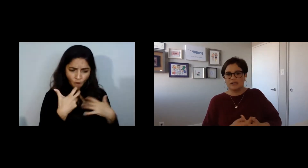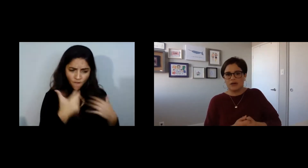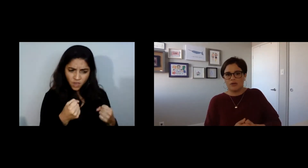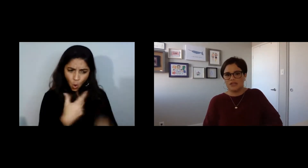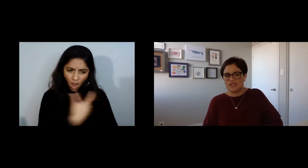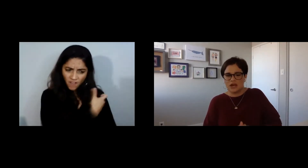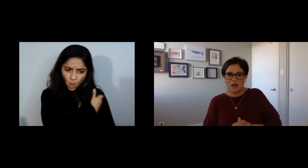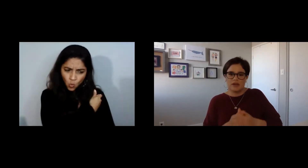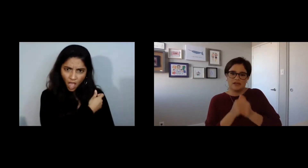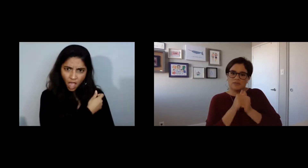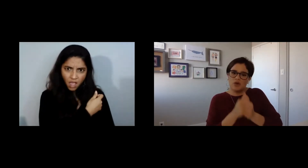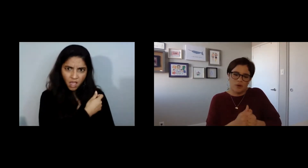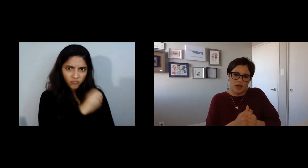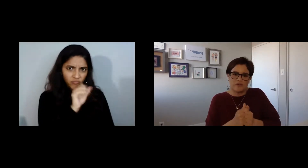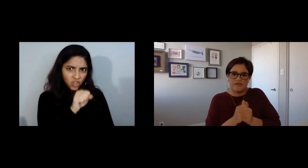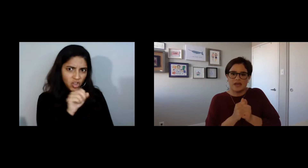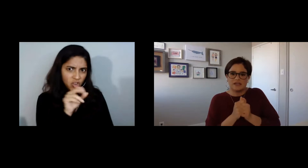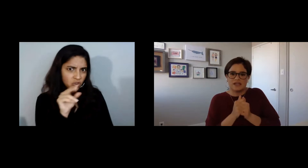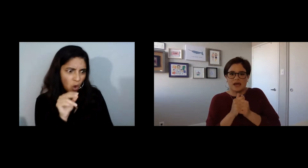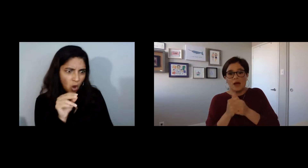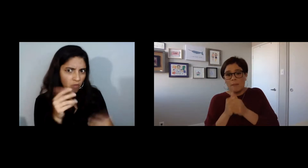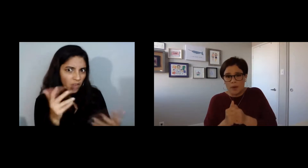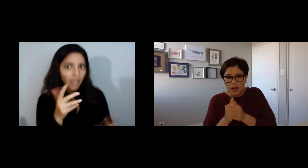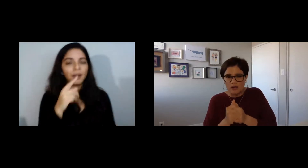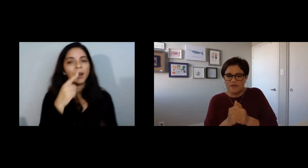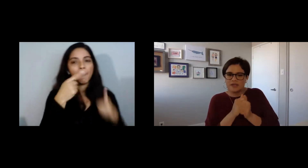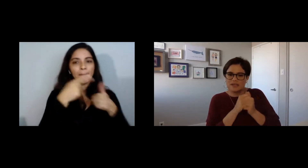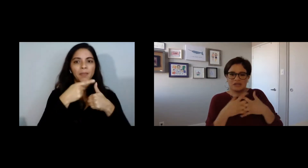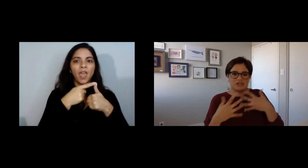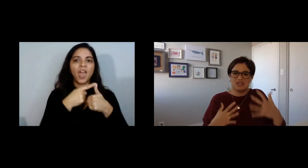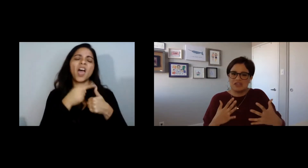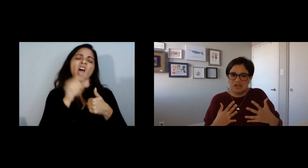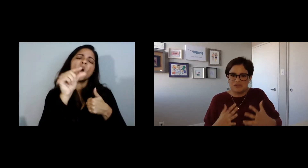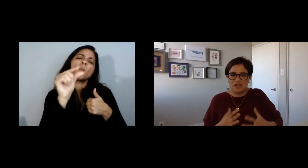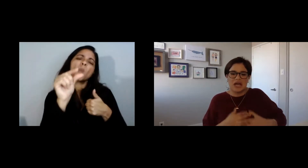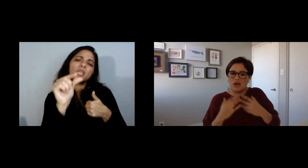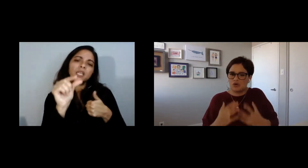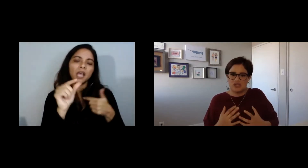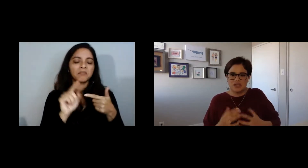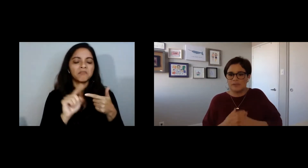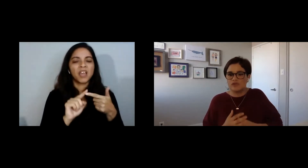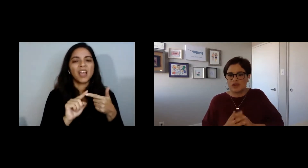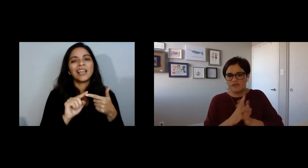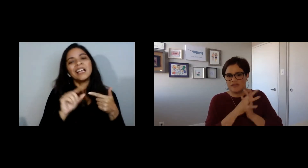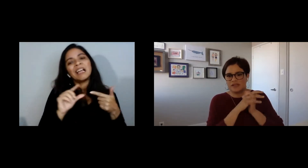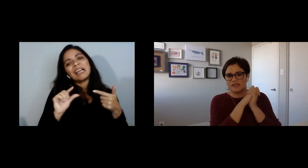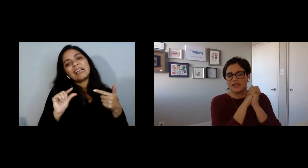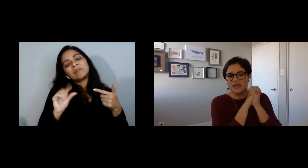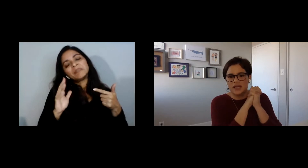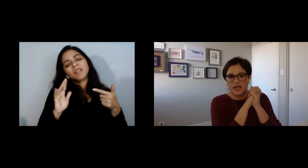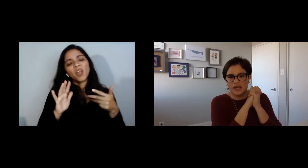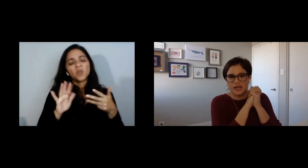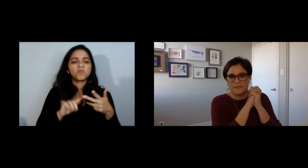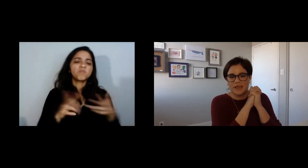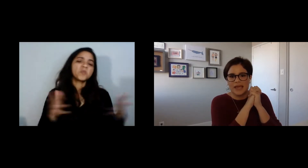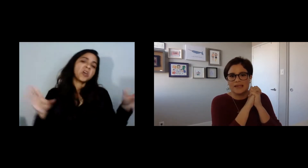vacunas de COVID-19 muy poca confianza poca confianza te sientes neutral o sientes mucha confianza